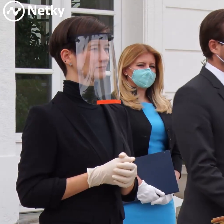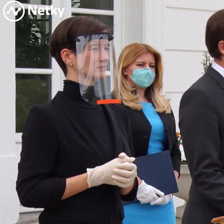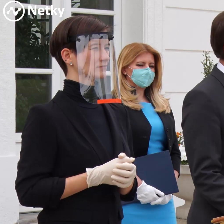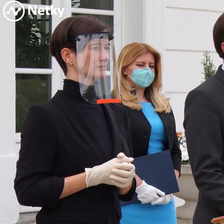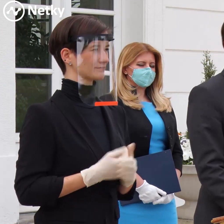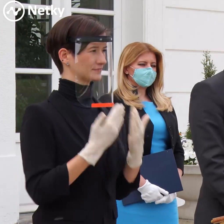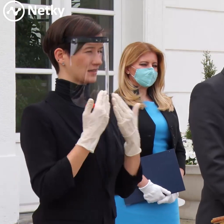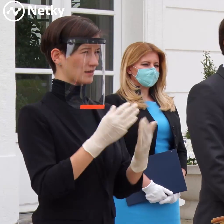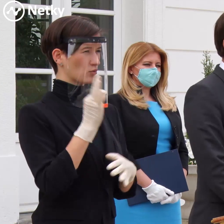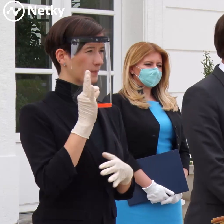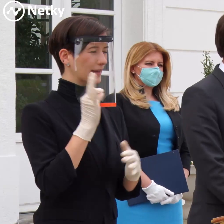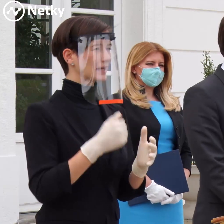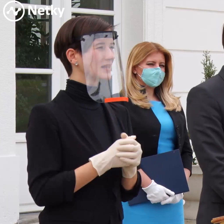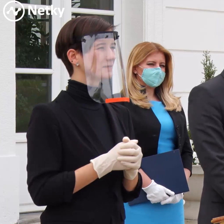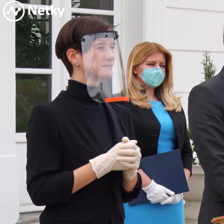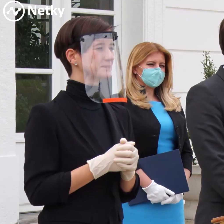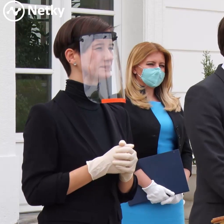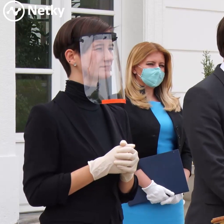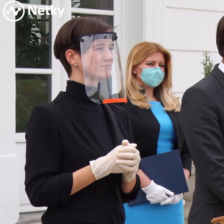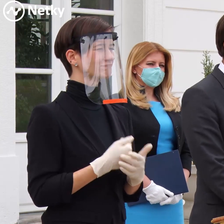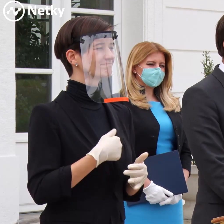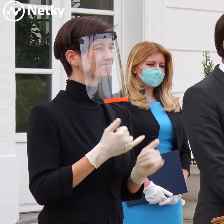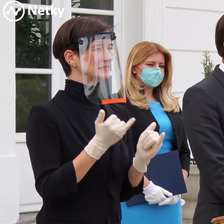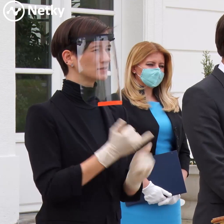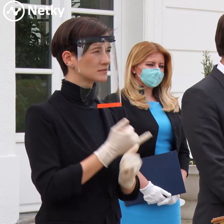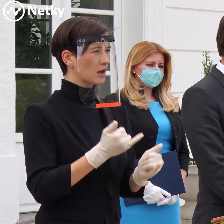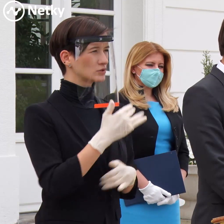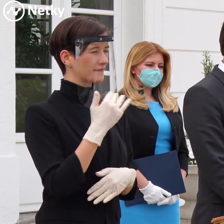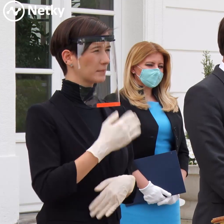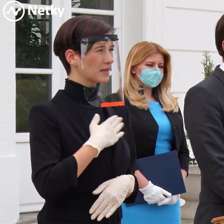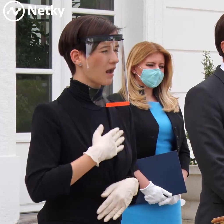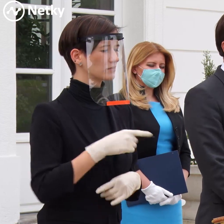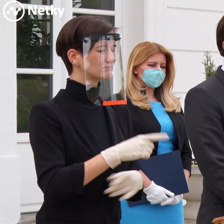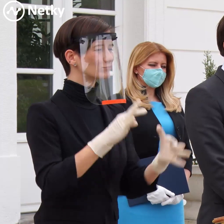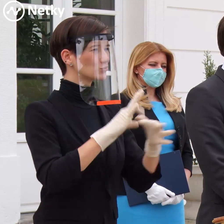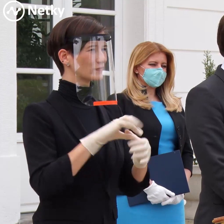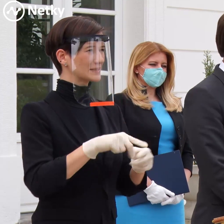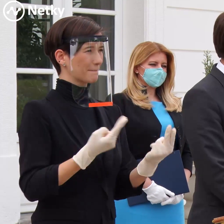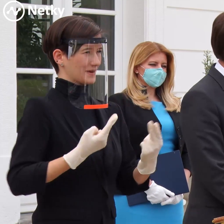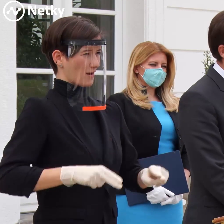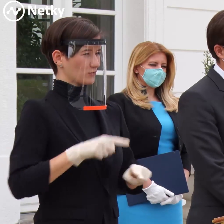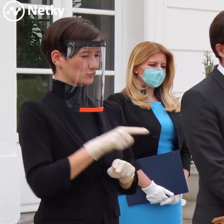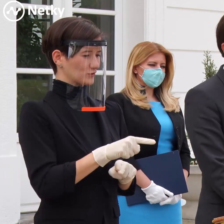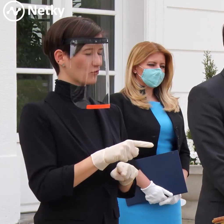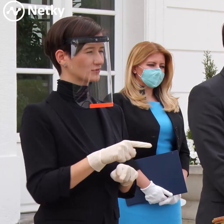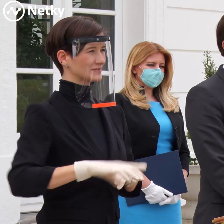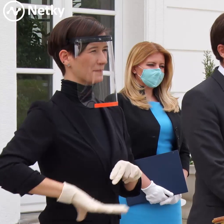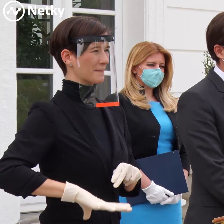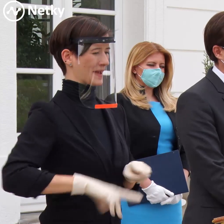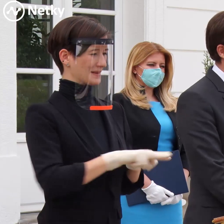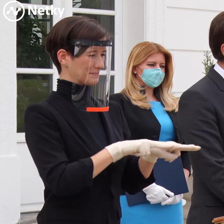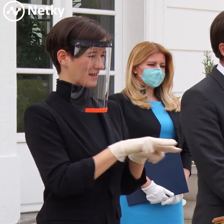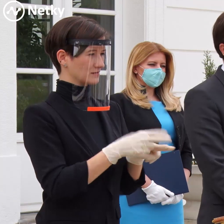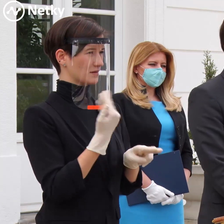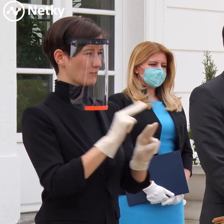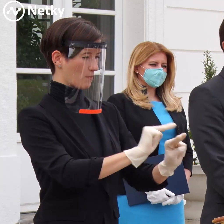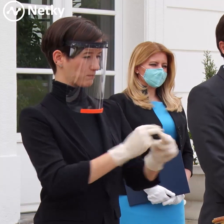Ďakujem pekne. Dovoľte mne oceniť túto výbornú príležitosť, ktorú pani prezidentka vytvorila, aby